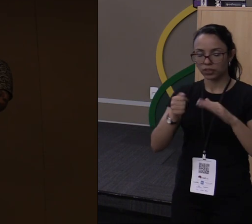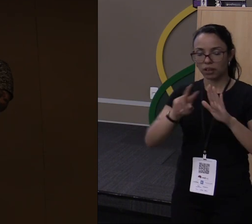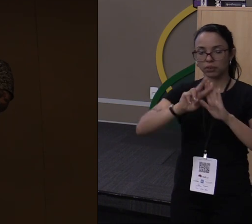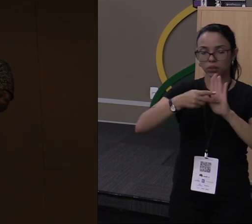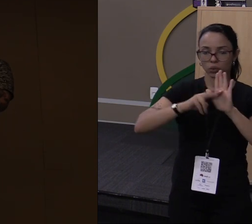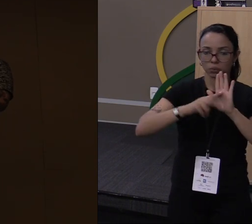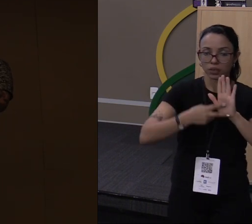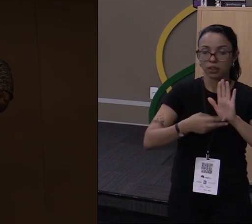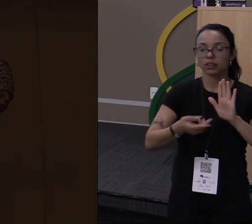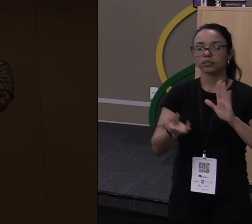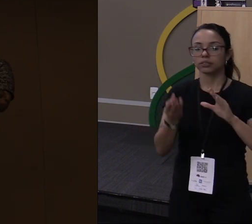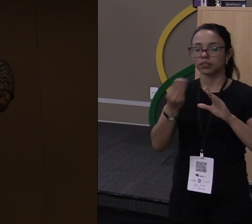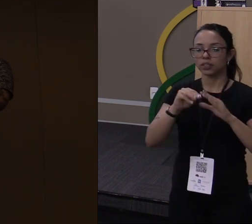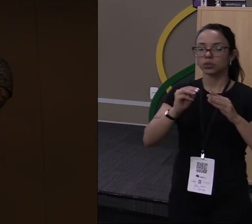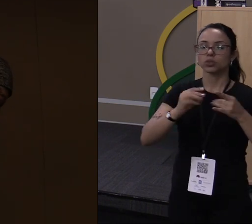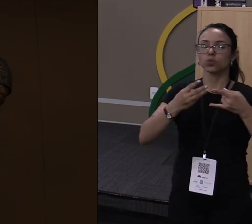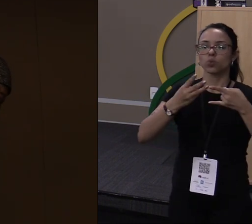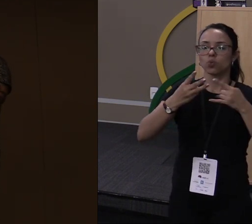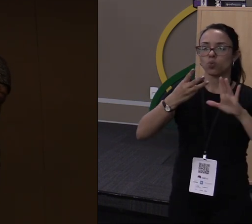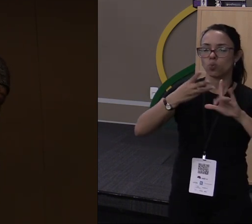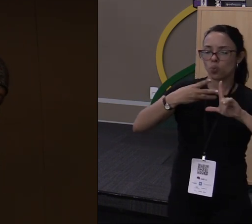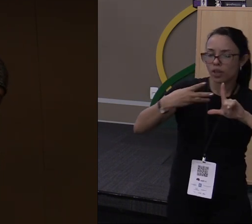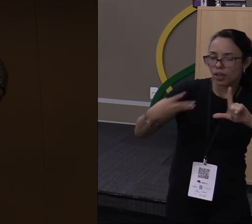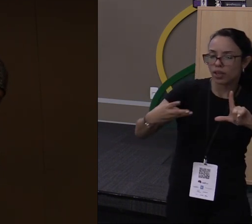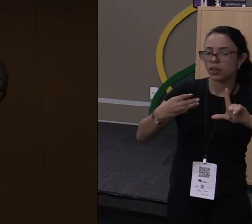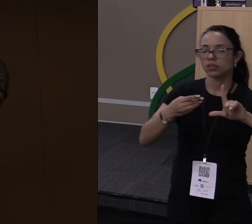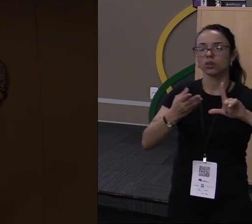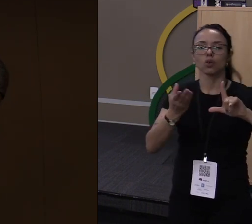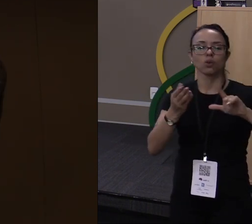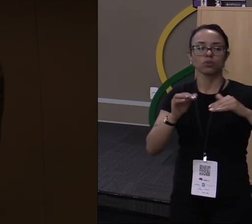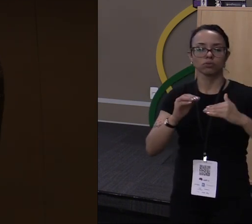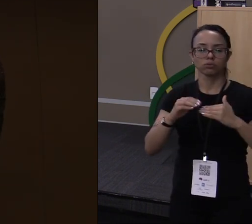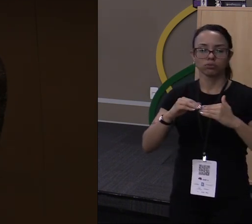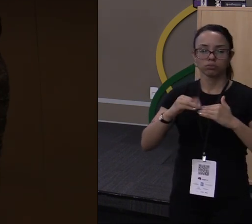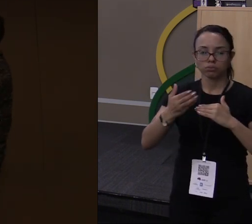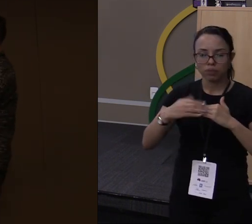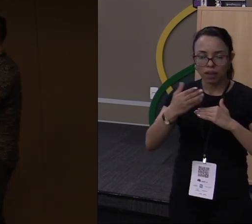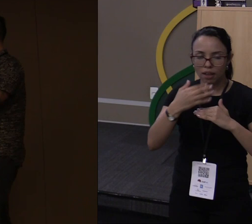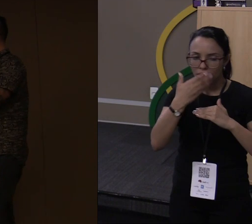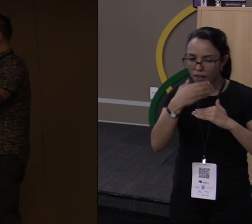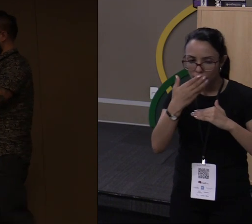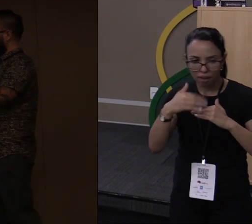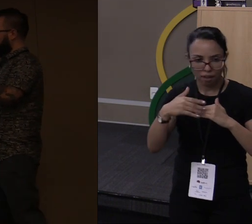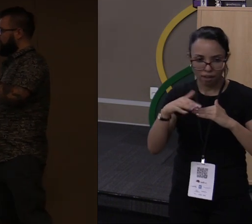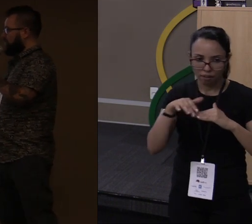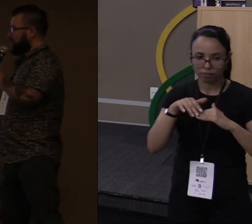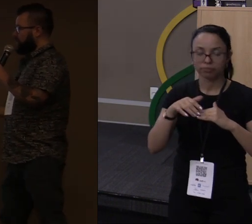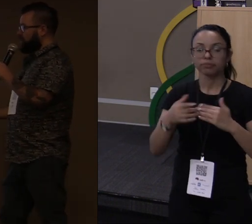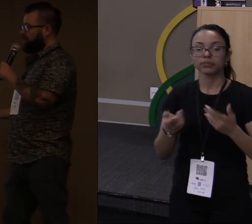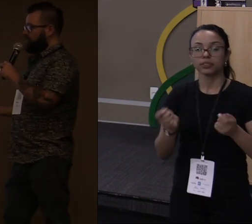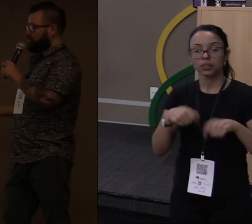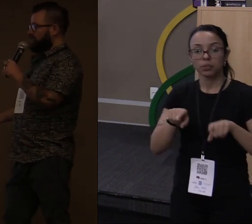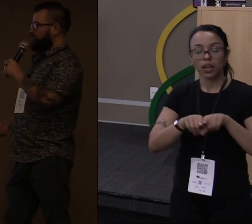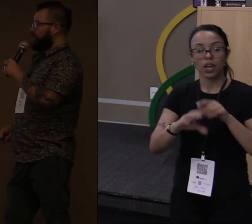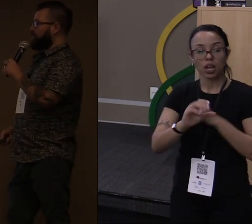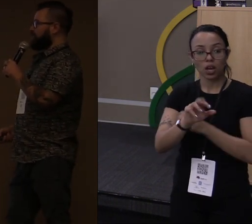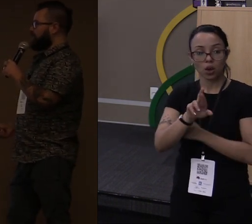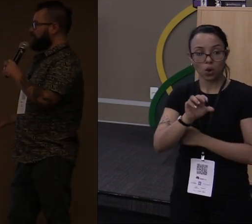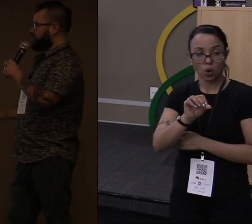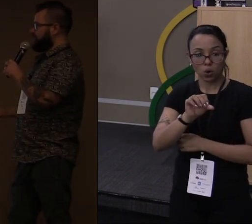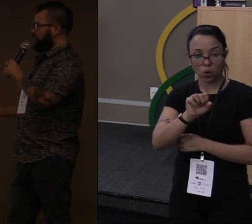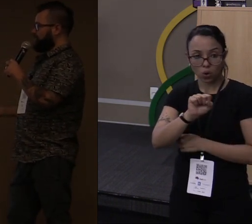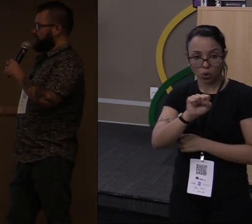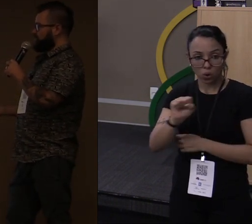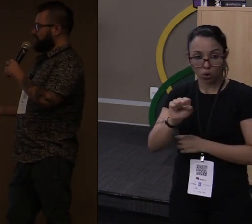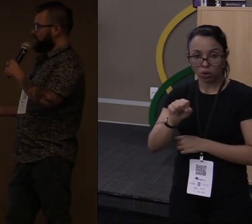Mac, para BSD. Ele vai gerar binários para todas as plataformas que é o cross. E alguns links para quem